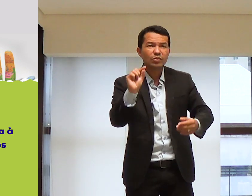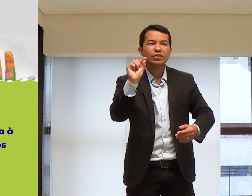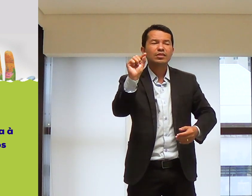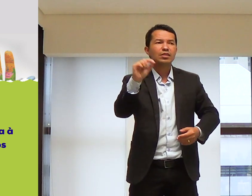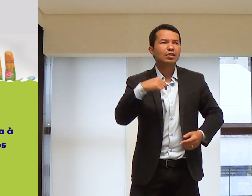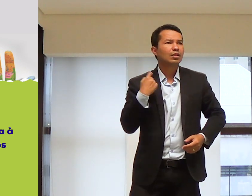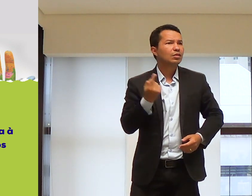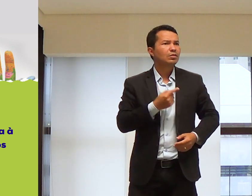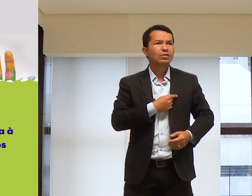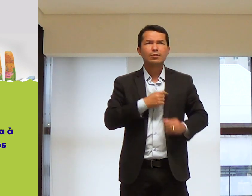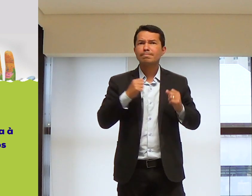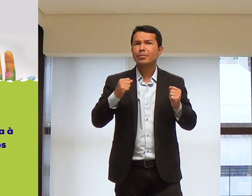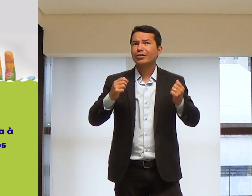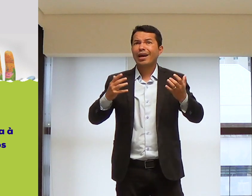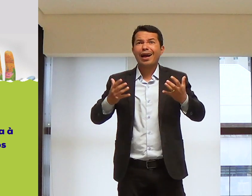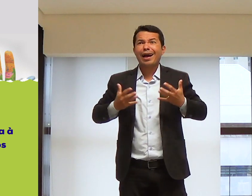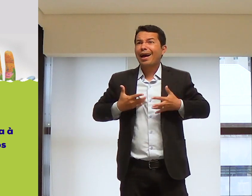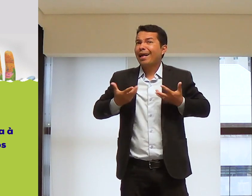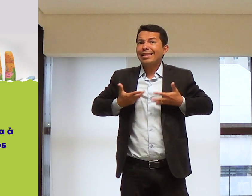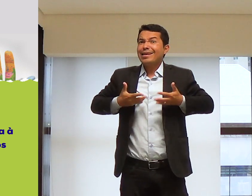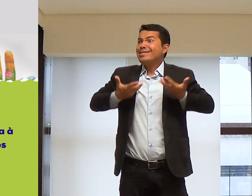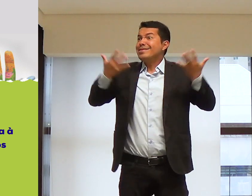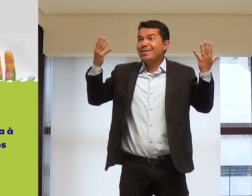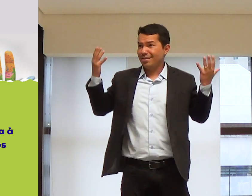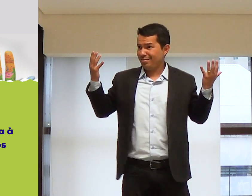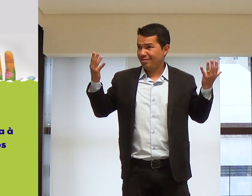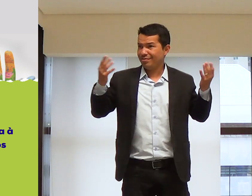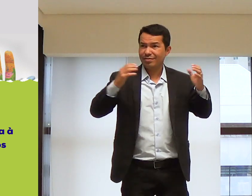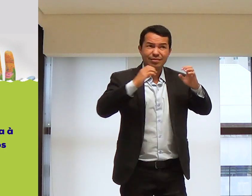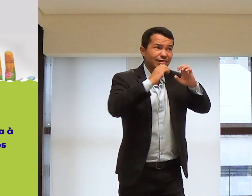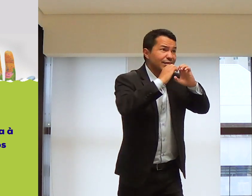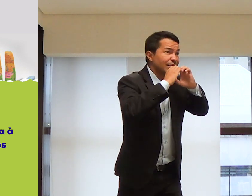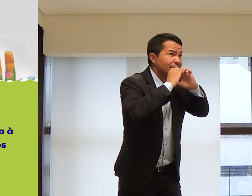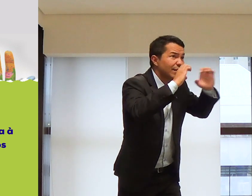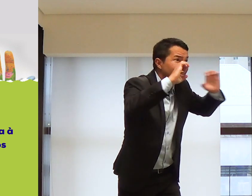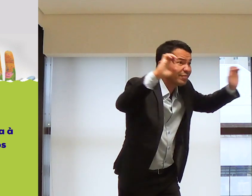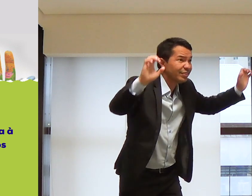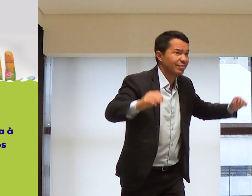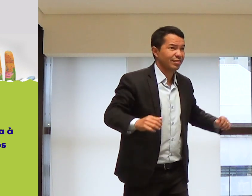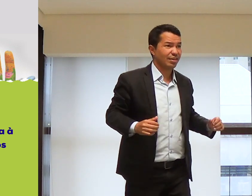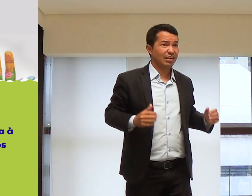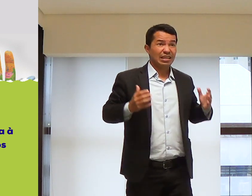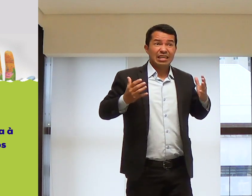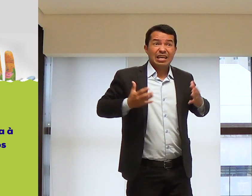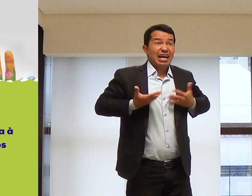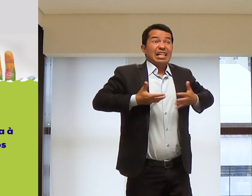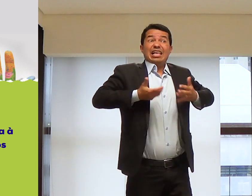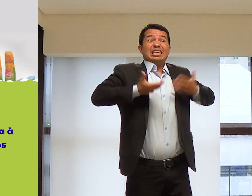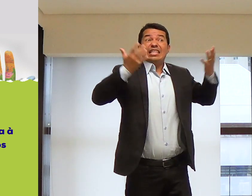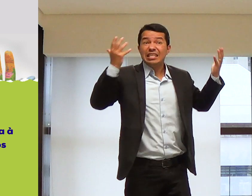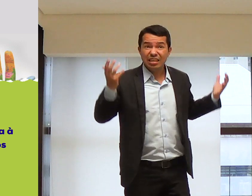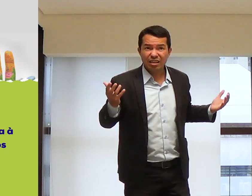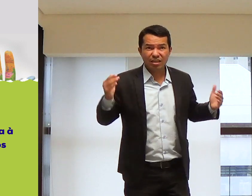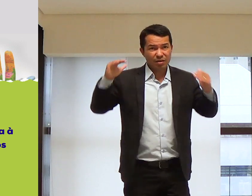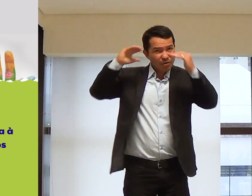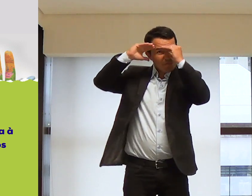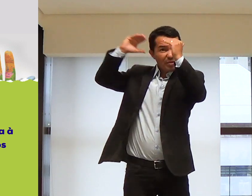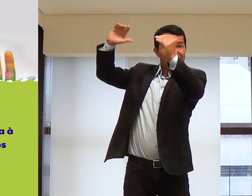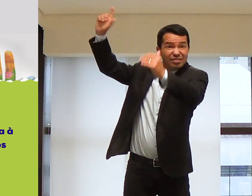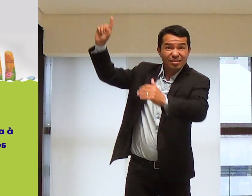responsabilidade agora. Nós podemos não saber nada com isso. E evangelizar. Ah, não evidente.